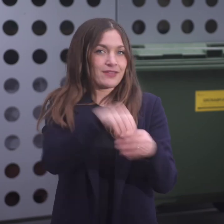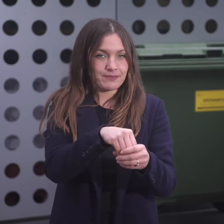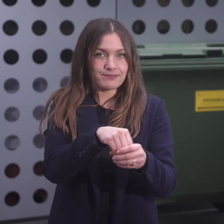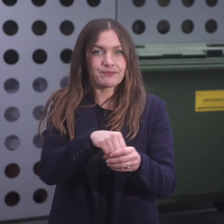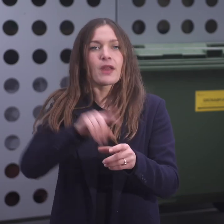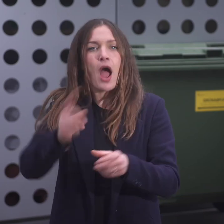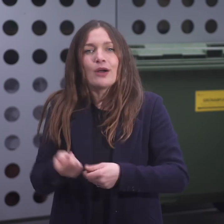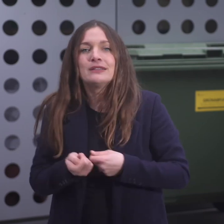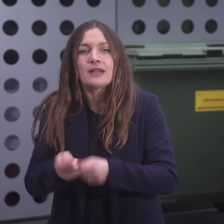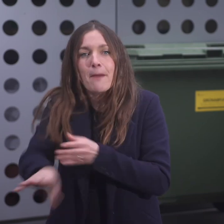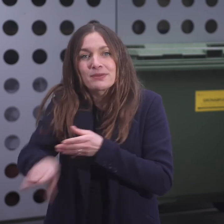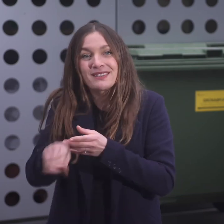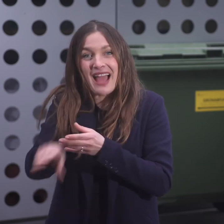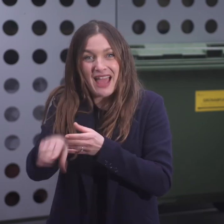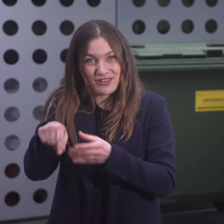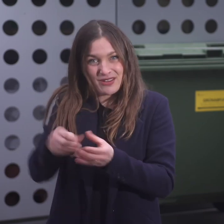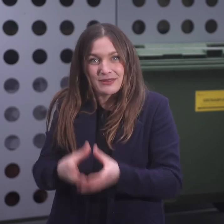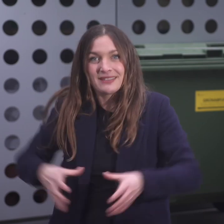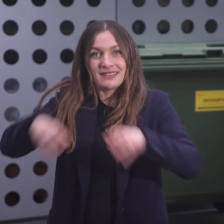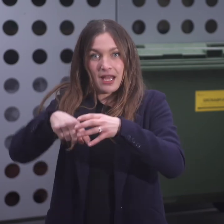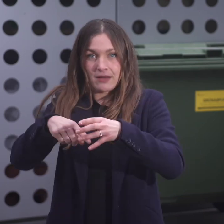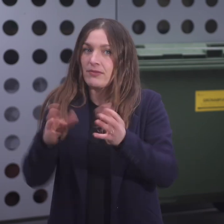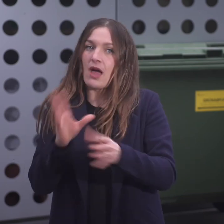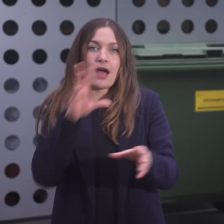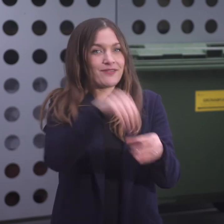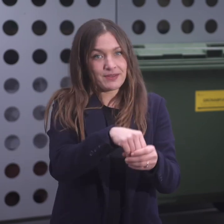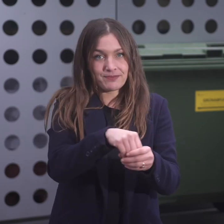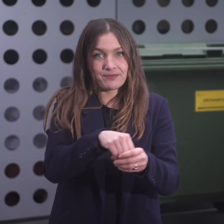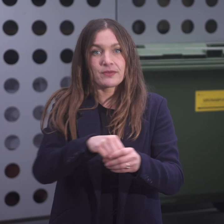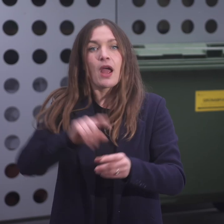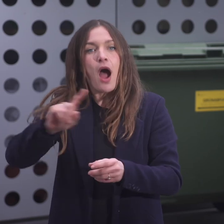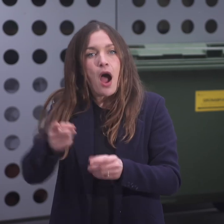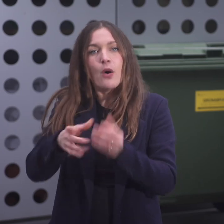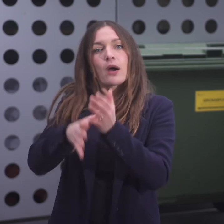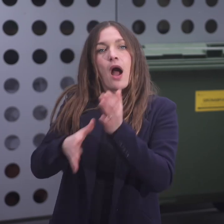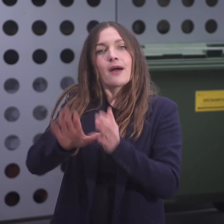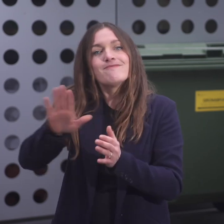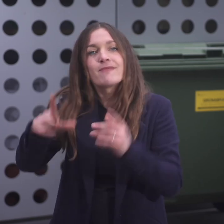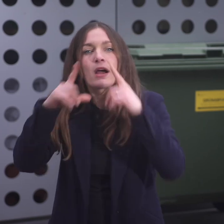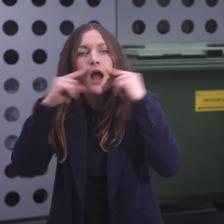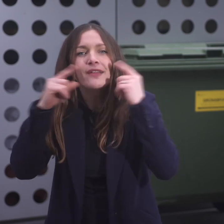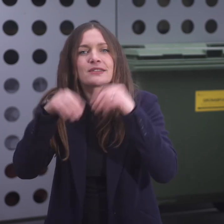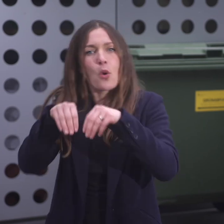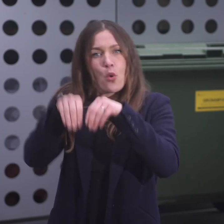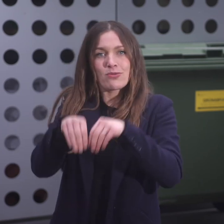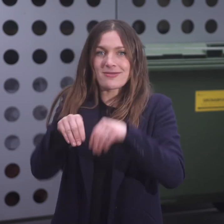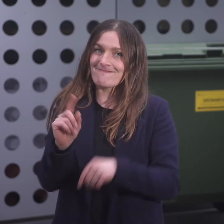wie Binden und Tampons, Windeln und Verbandsmaterial, sowie jeglicher